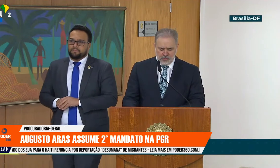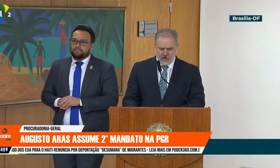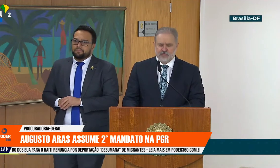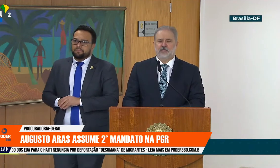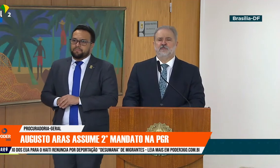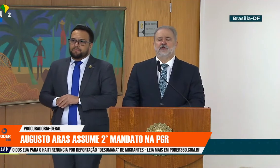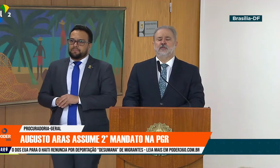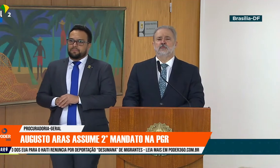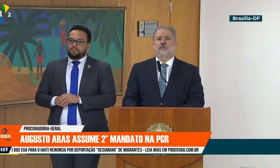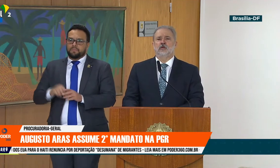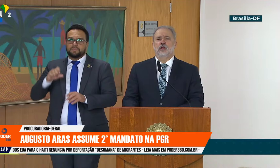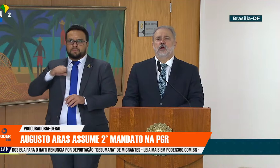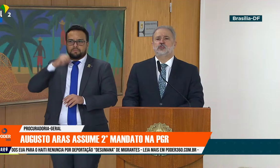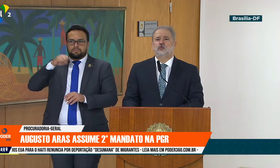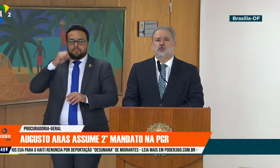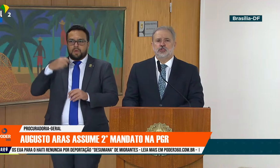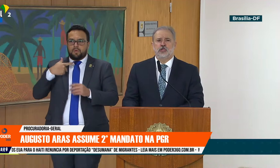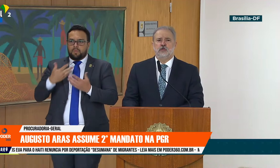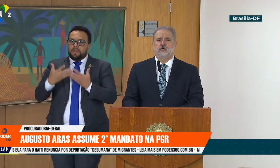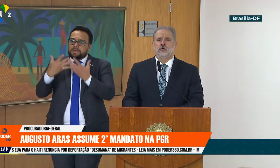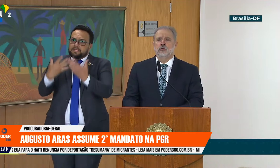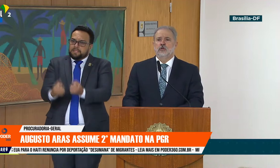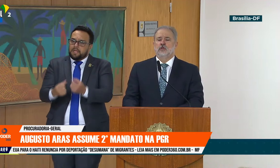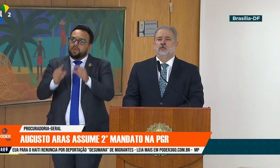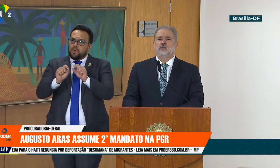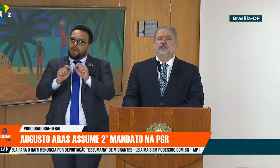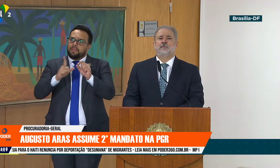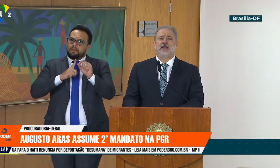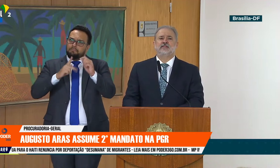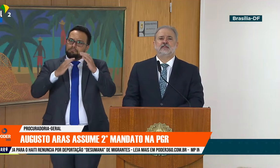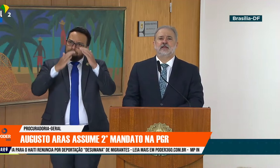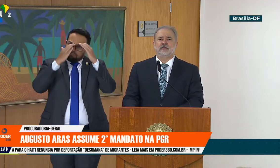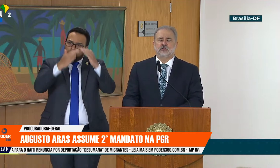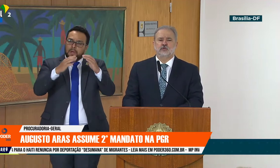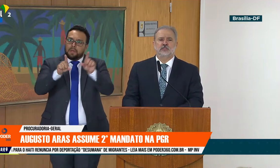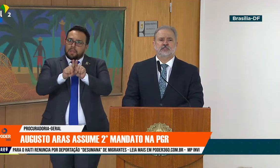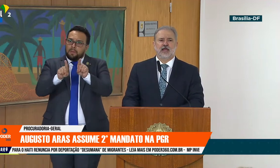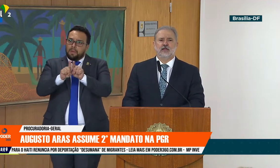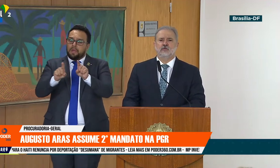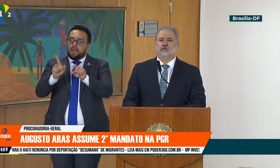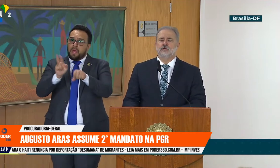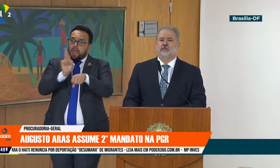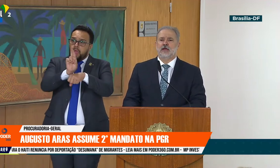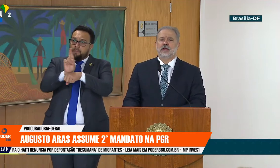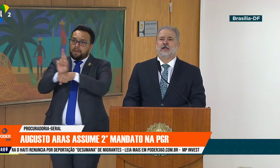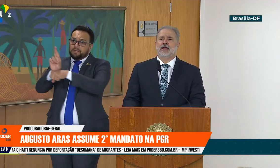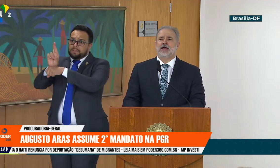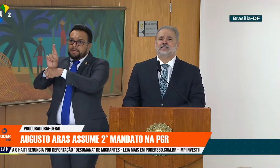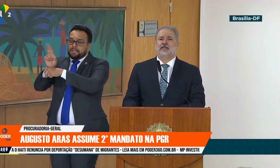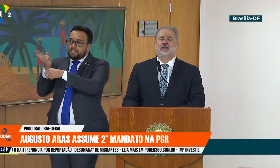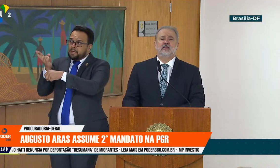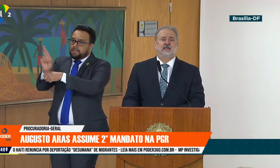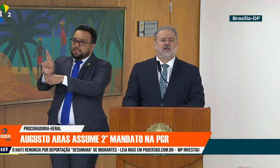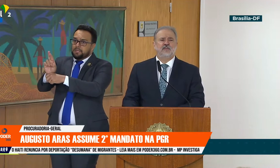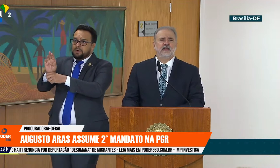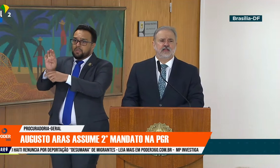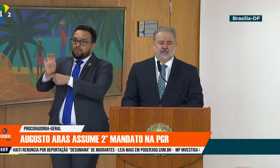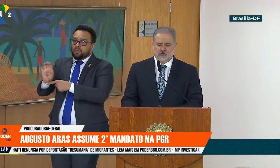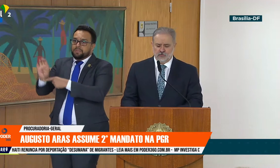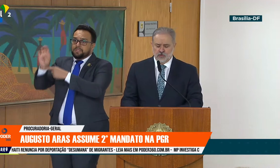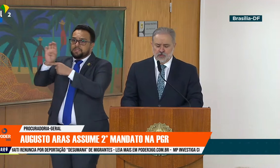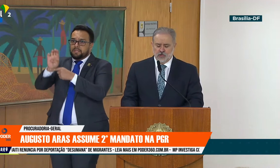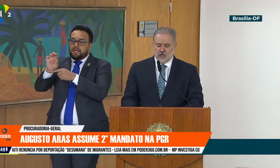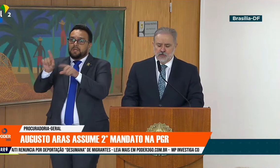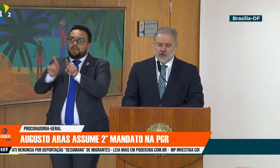deve ser feito, ao escrutínio dos representantes dos Estados, da Casa da